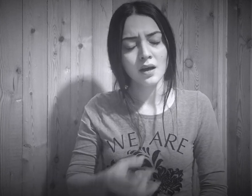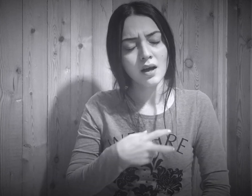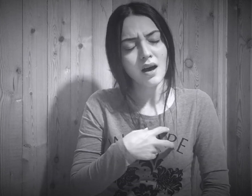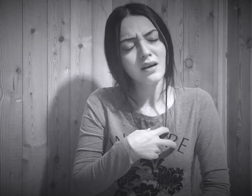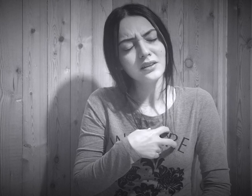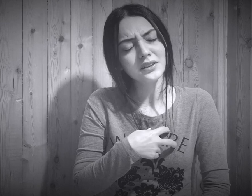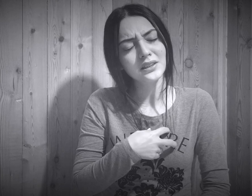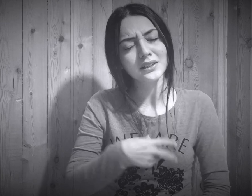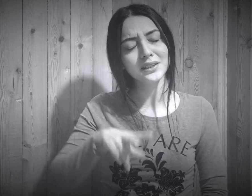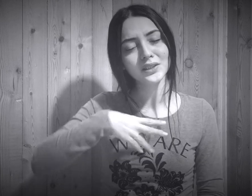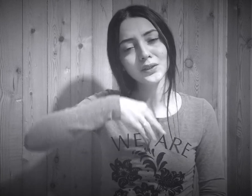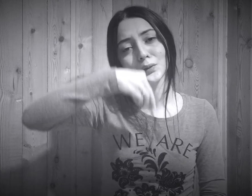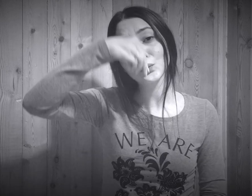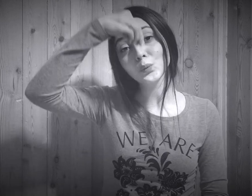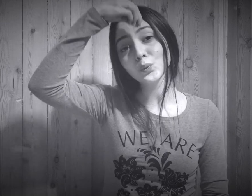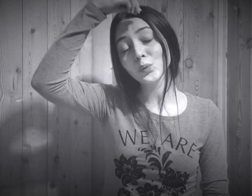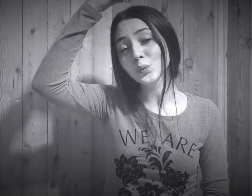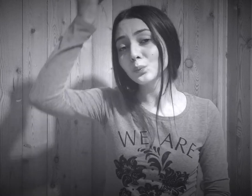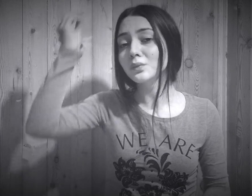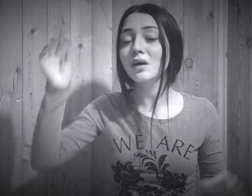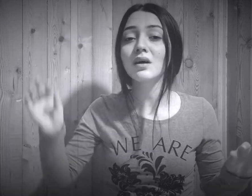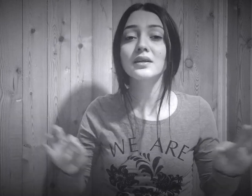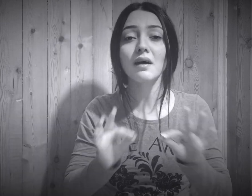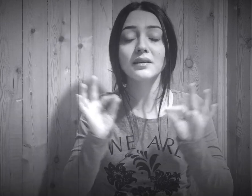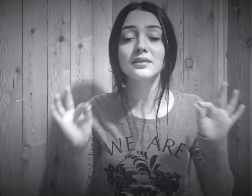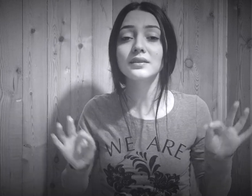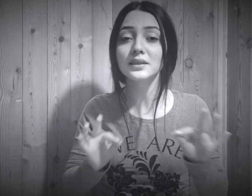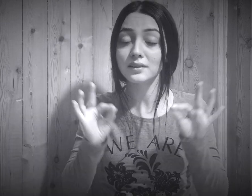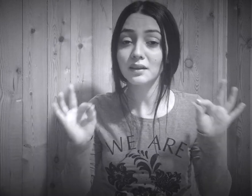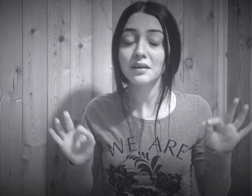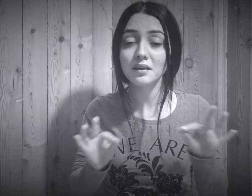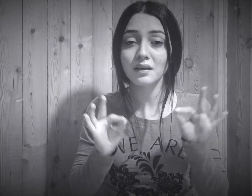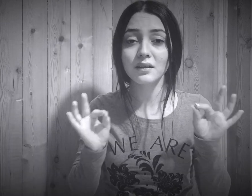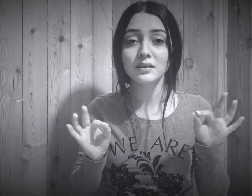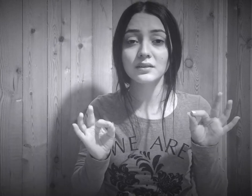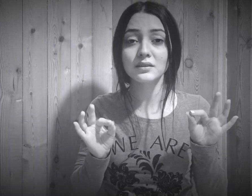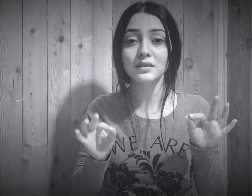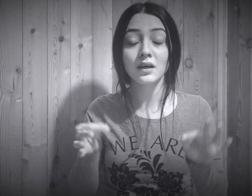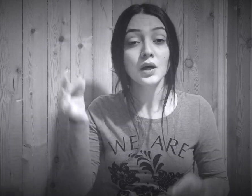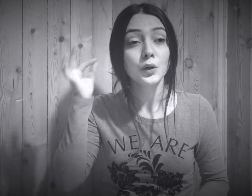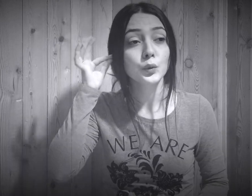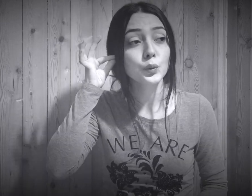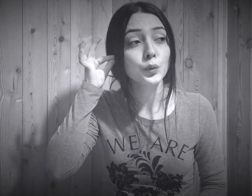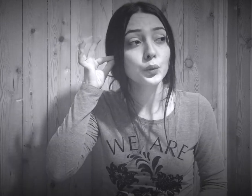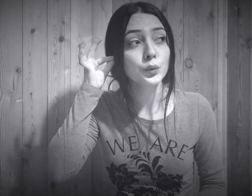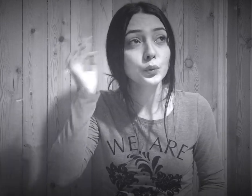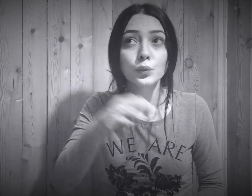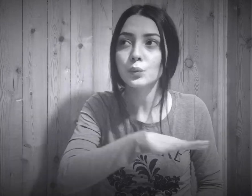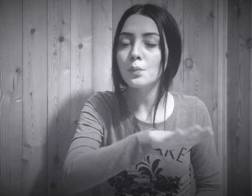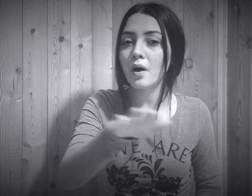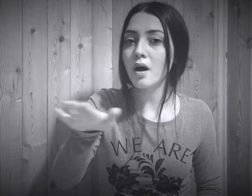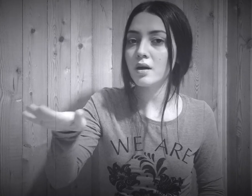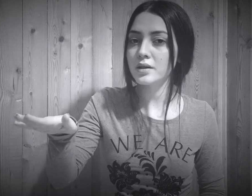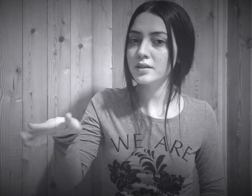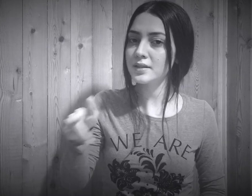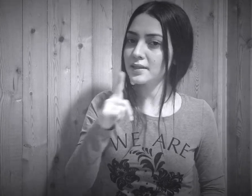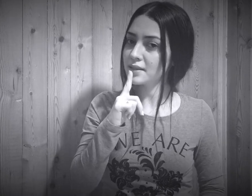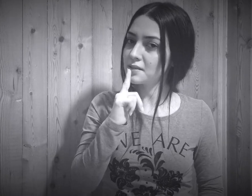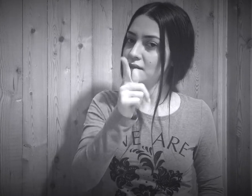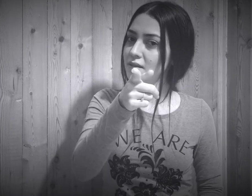Aşkıdır ruhum dayan kılanan duyduğum her seste